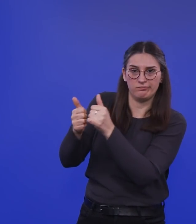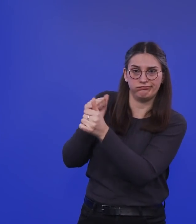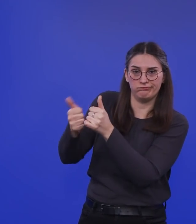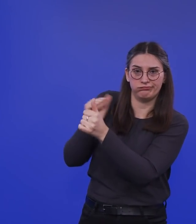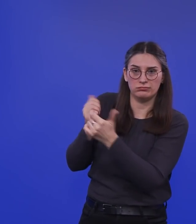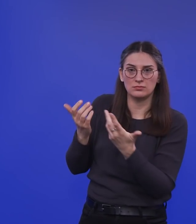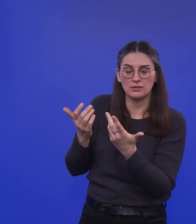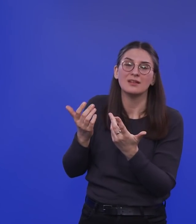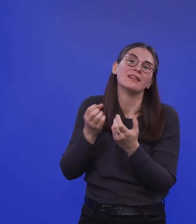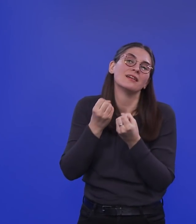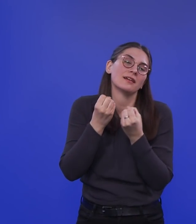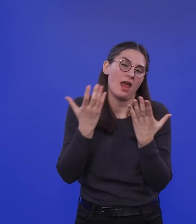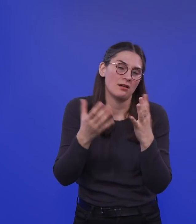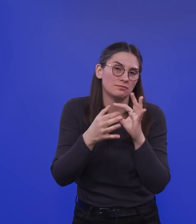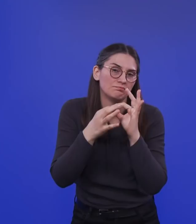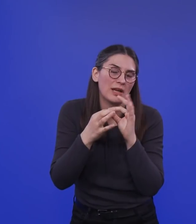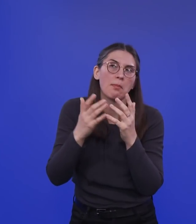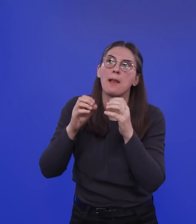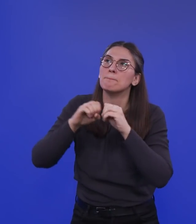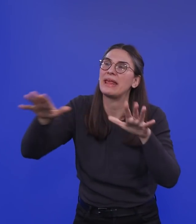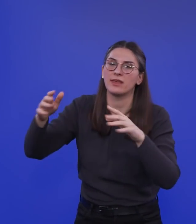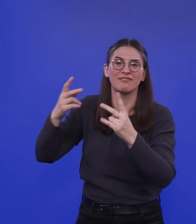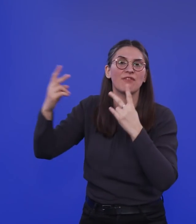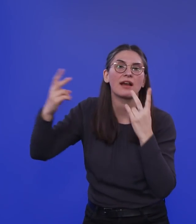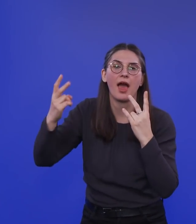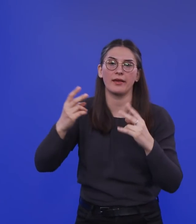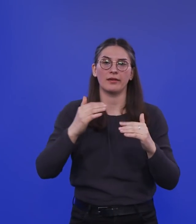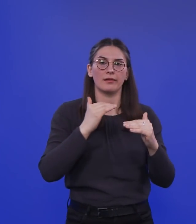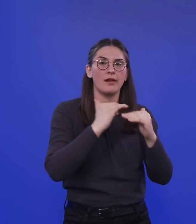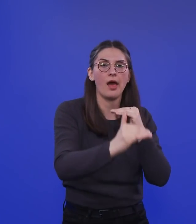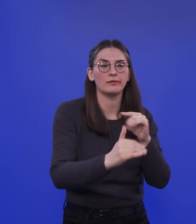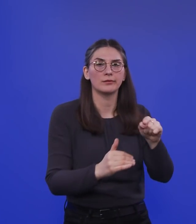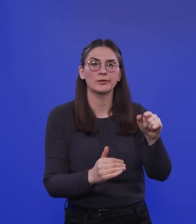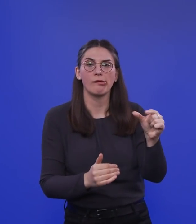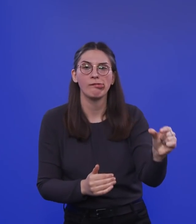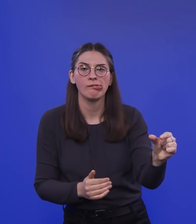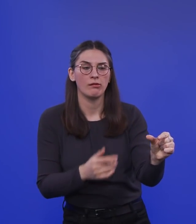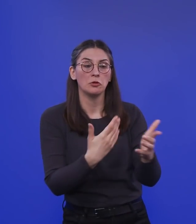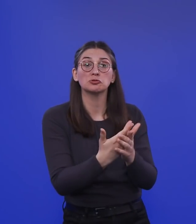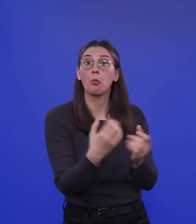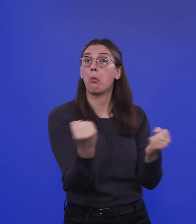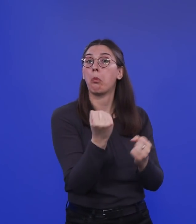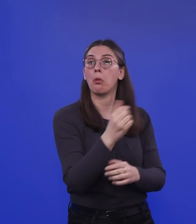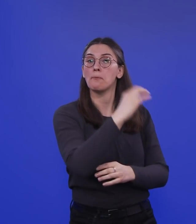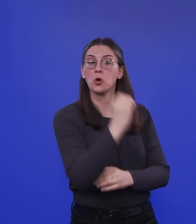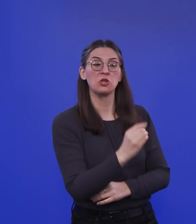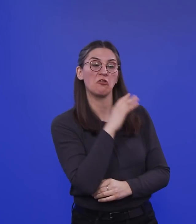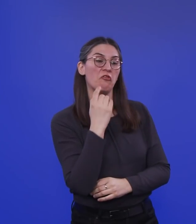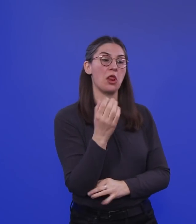klar wird dann manchmal in den Medien auch verglichen, dass ein bestimmtes kleines Land schon so und so viel Prozent der Bevölkerung geimpft hat. jetzt nicht